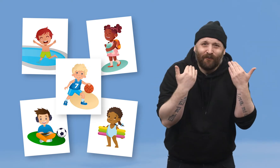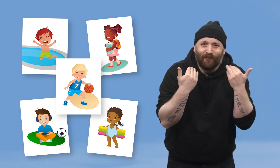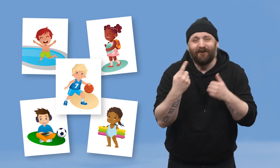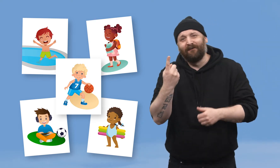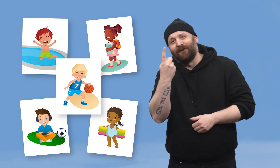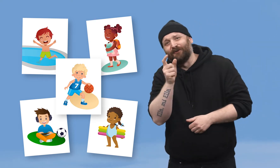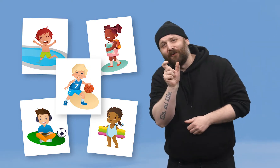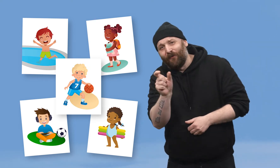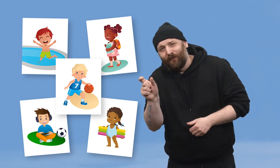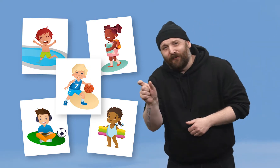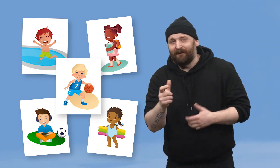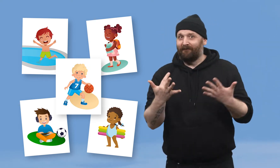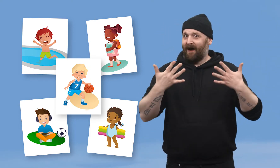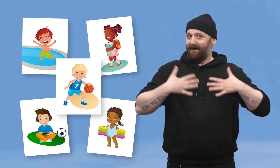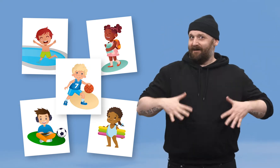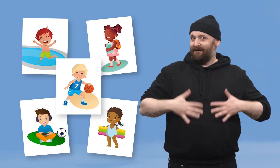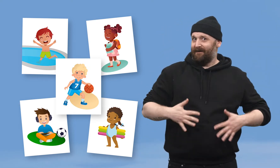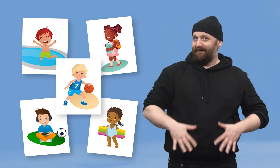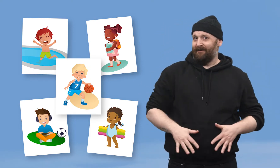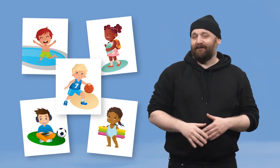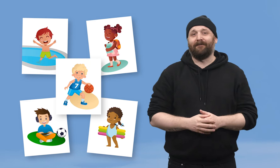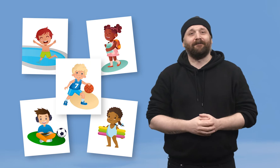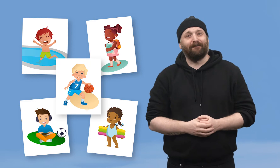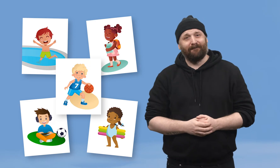de går tur, deres første ord eller hva barna har på seg.